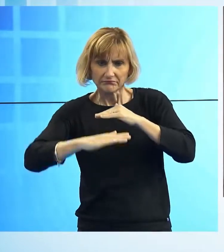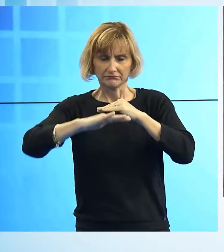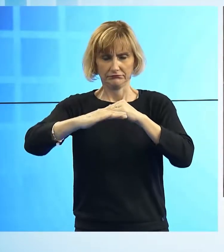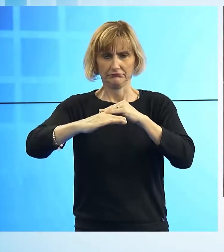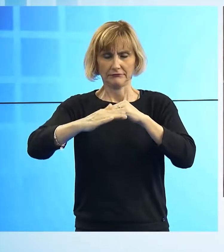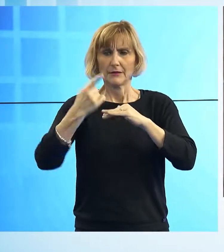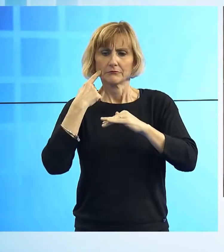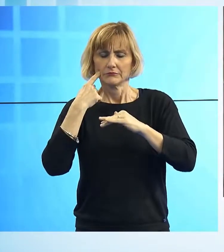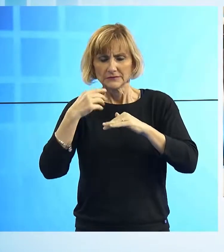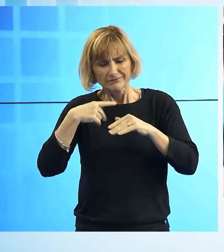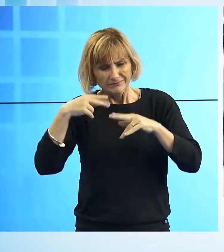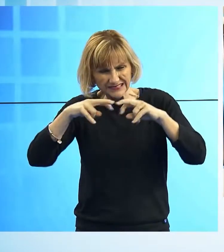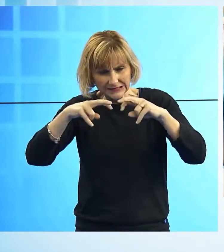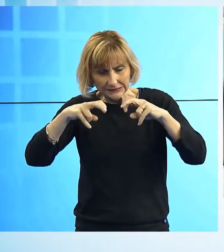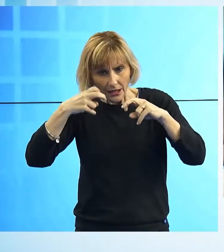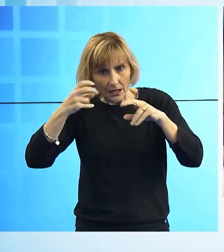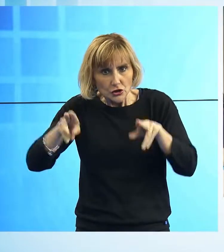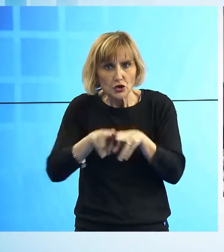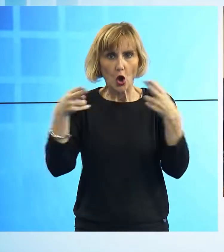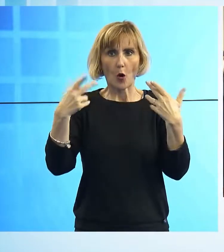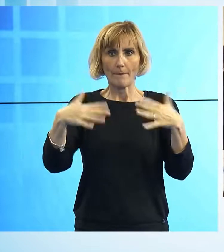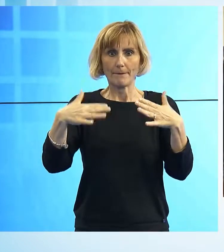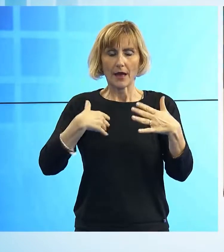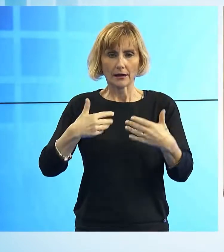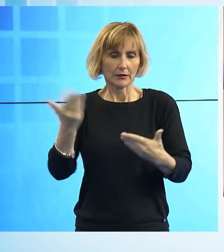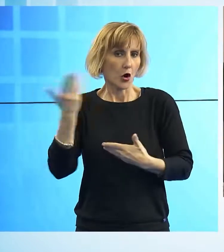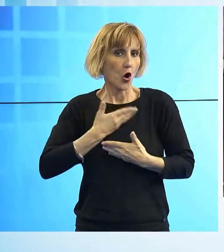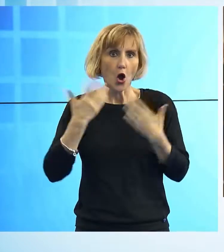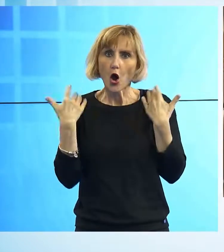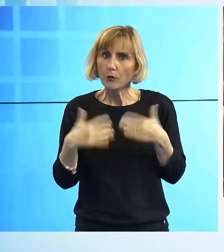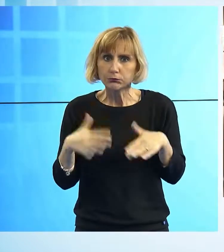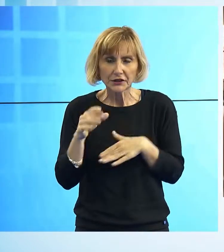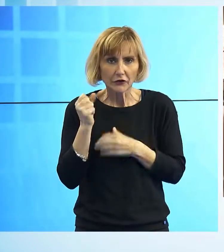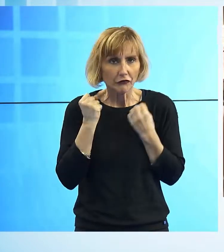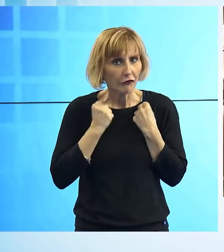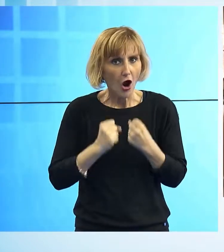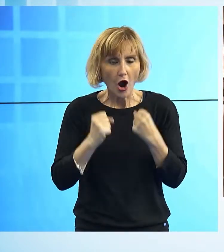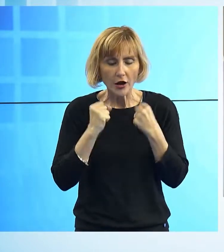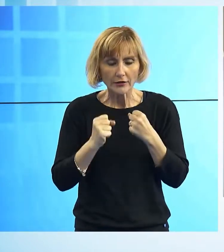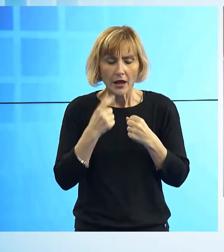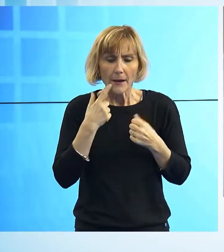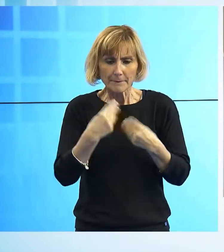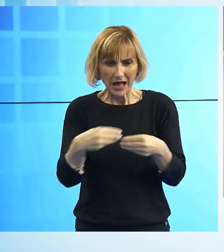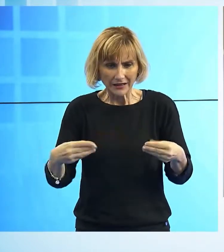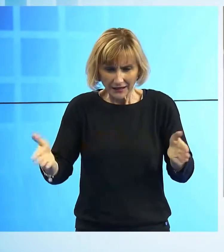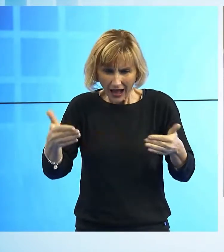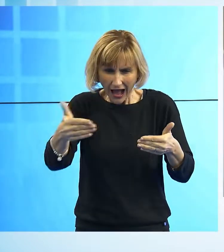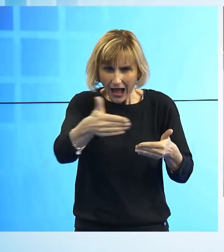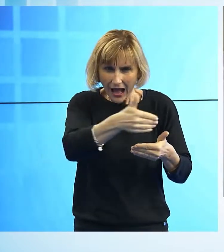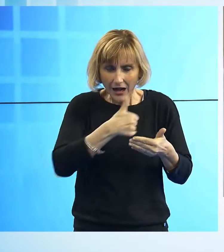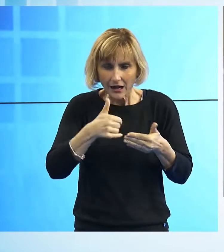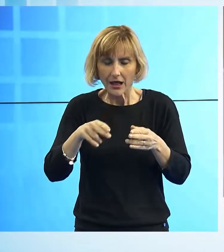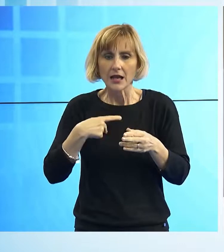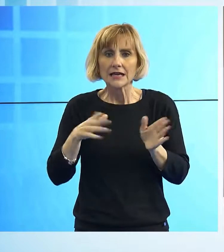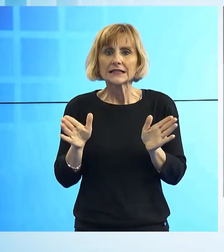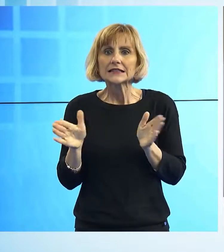a poco è emersa una scoperta che ha lasciato tutti senza fiato. È bastato infatti spostare un po' di materiale che è emersa una stanza segreta.